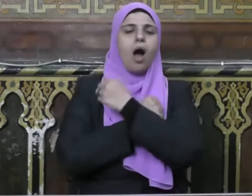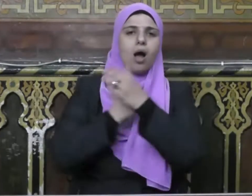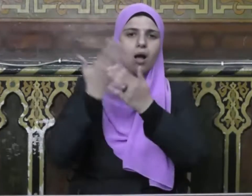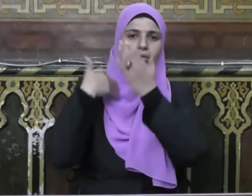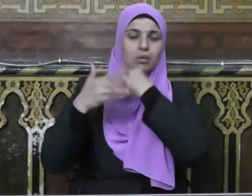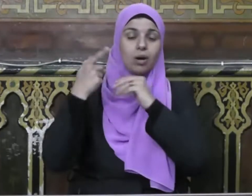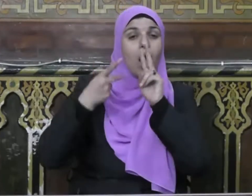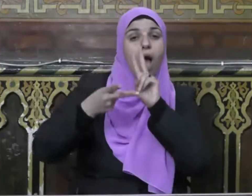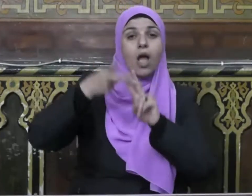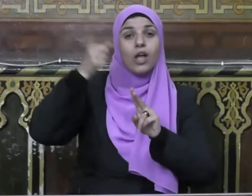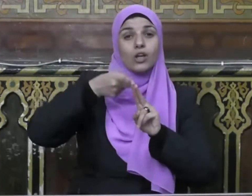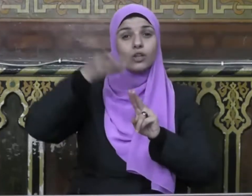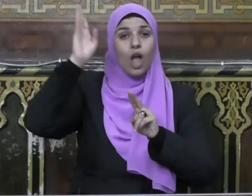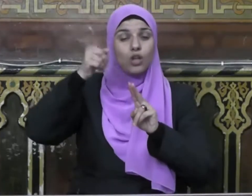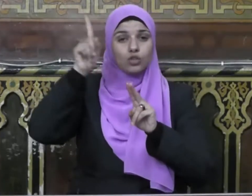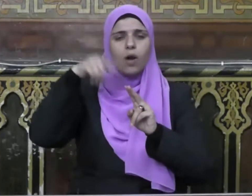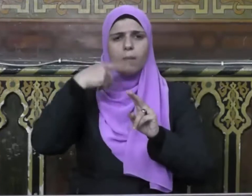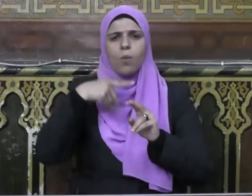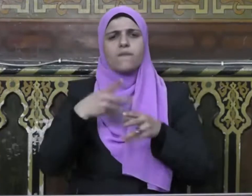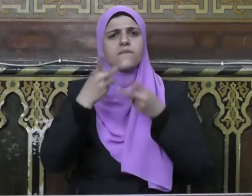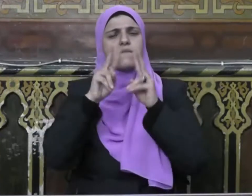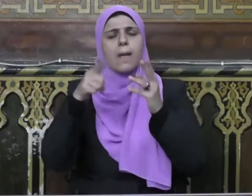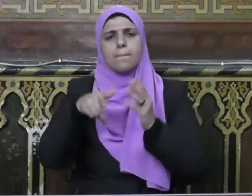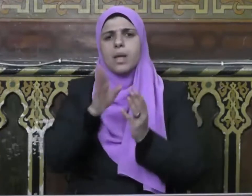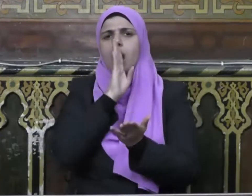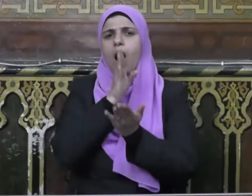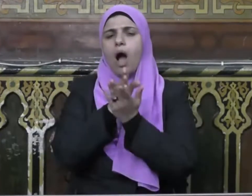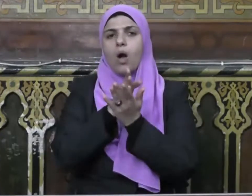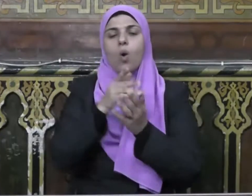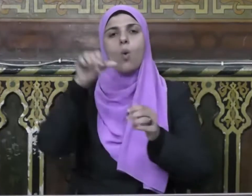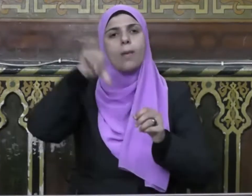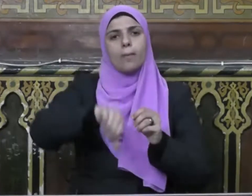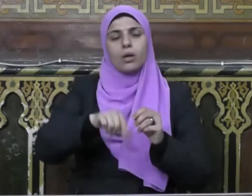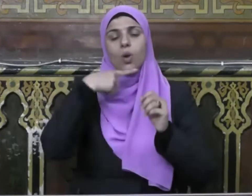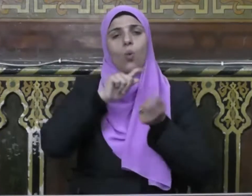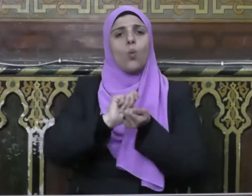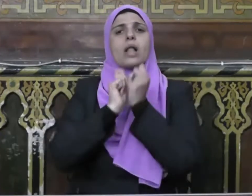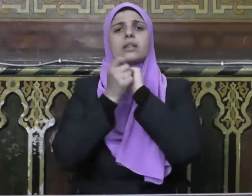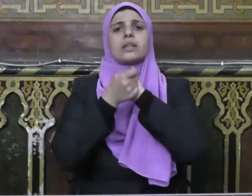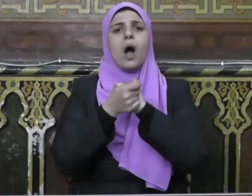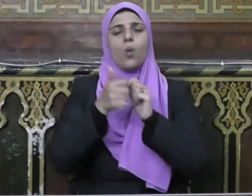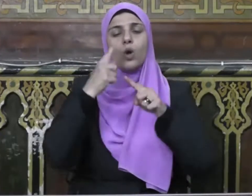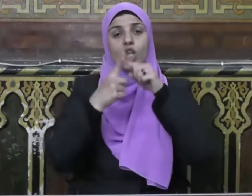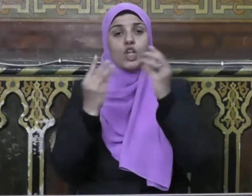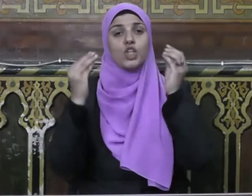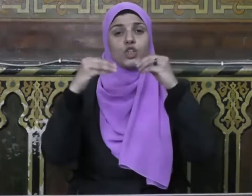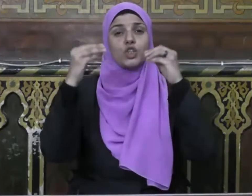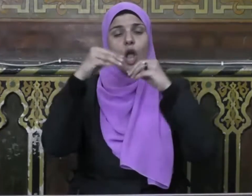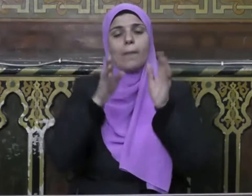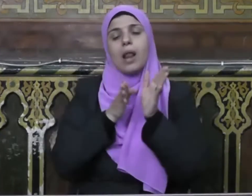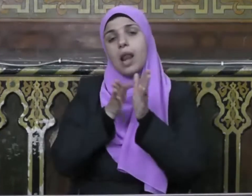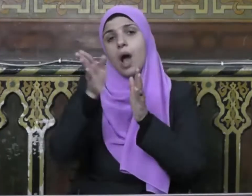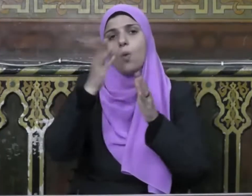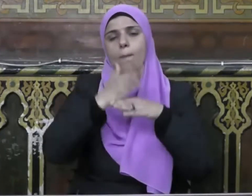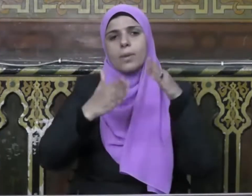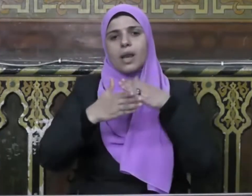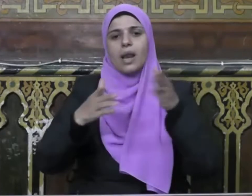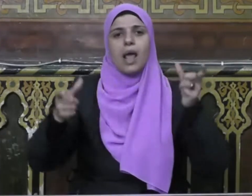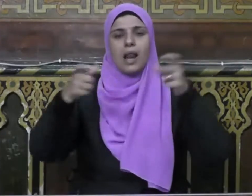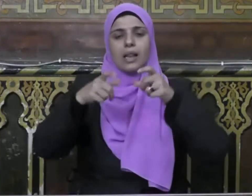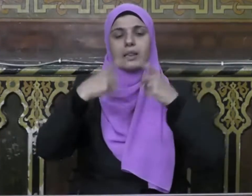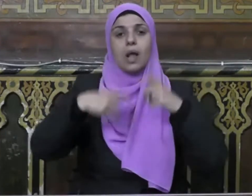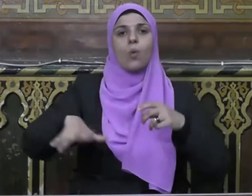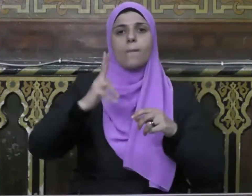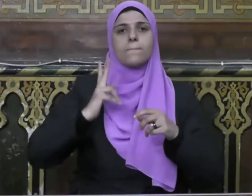فقد كانت الهجرة فرقانًا بين الحق والباطل وتحولًا إيجابيًا نحو